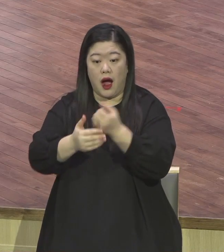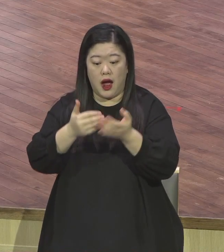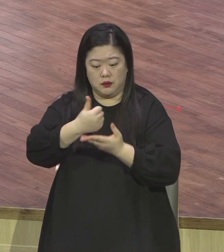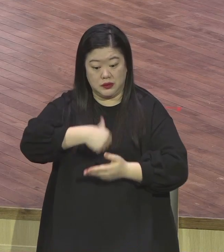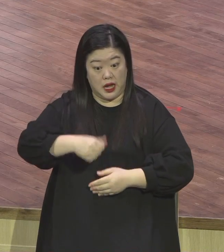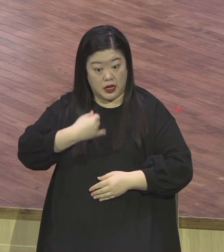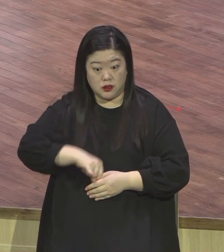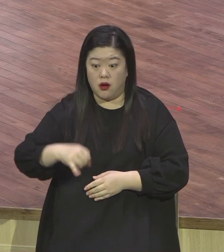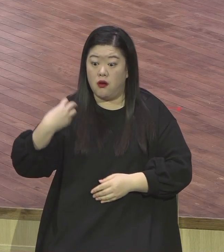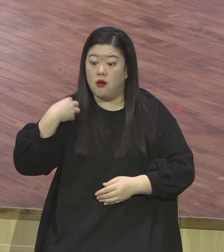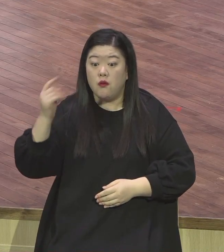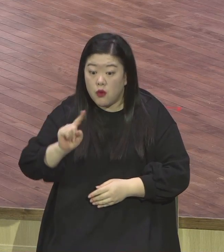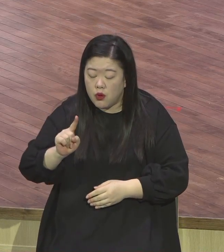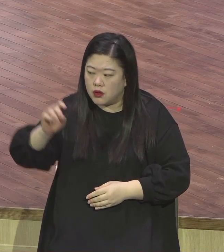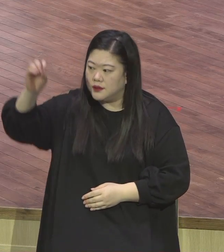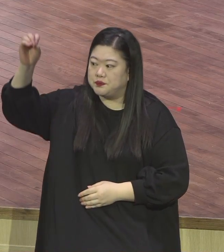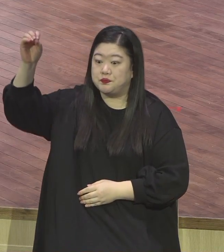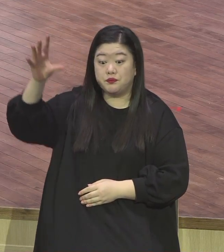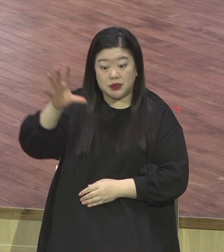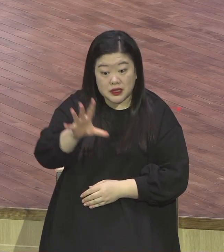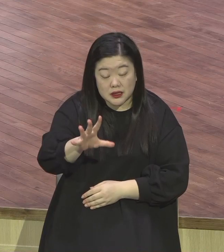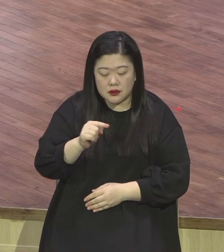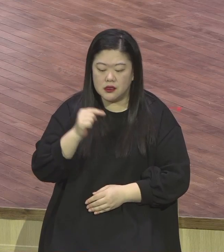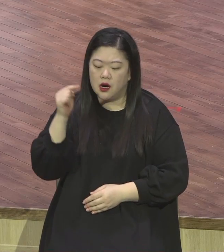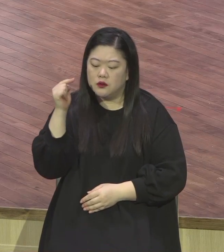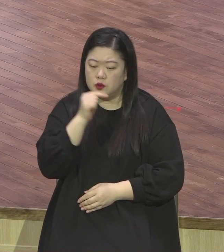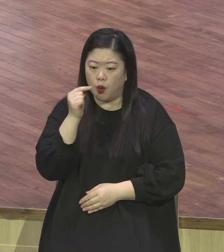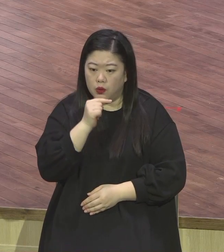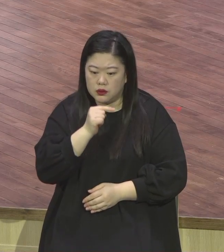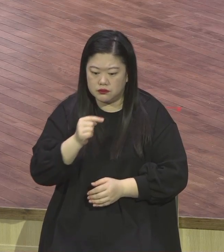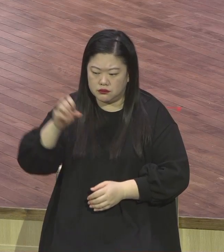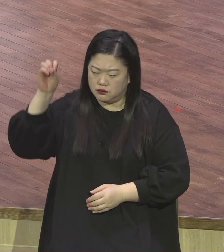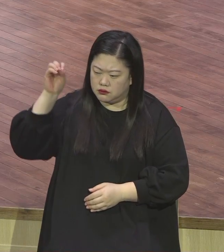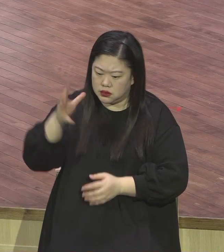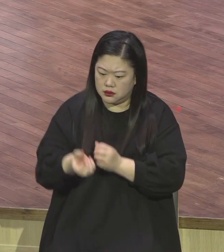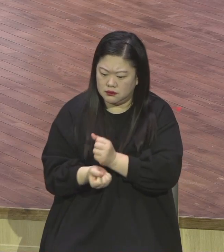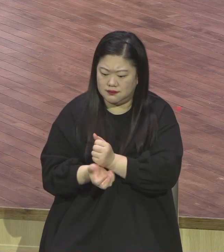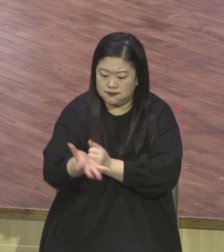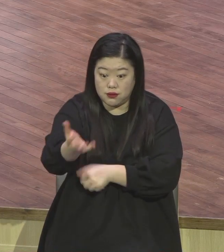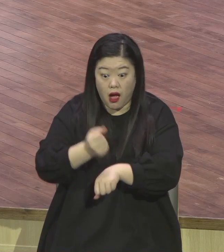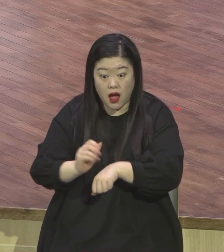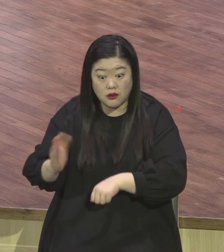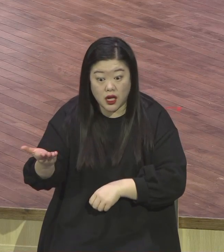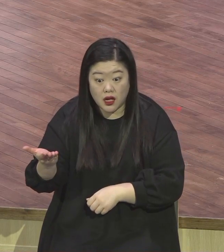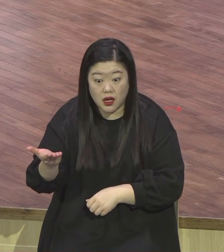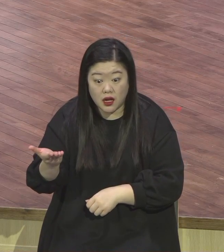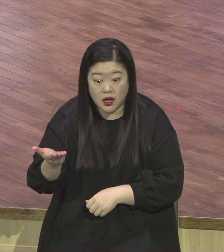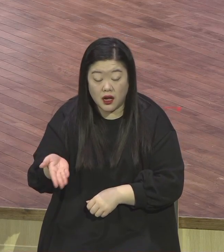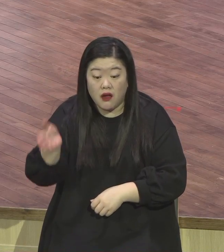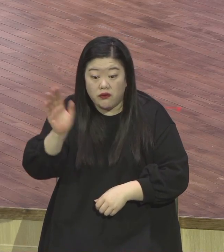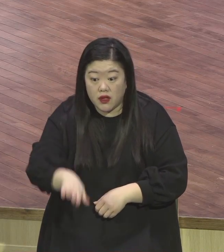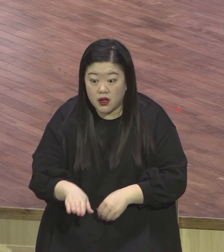빛과 소금을 바라기는 커녕 사회의 비판의 대상